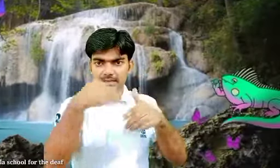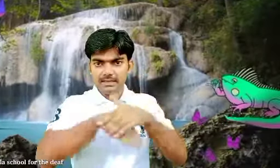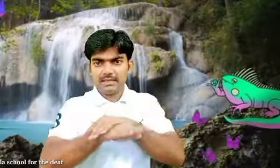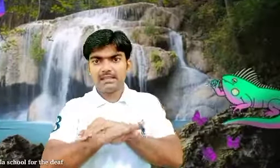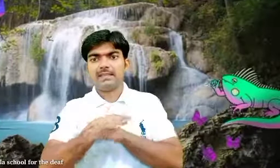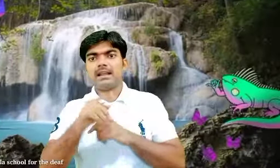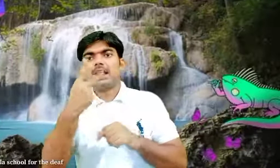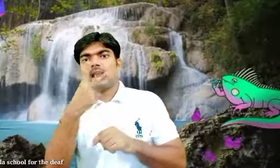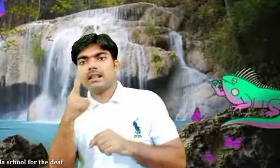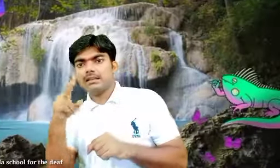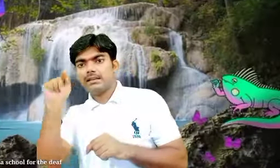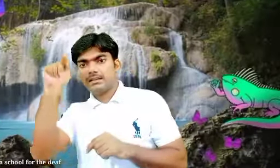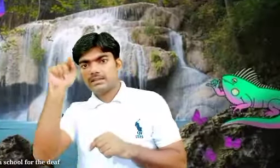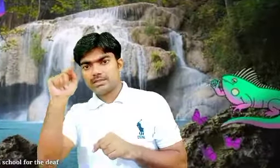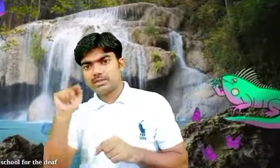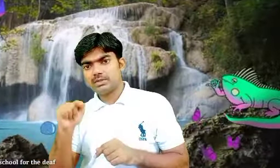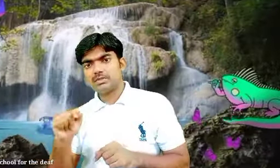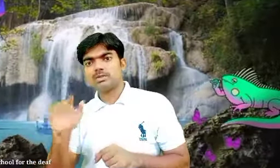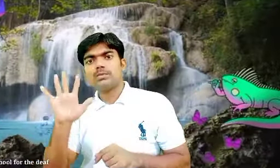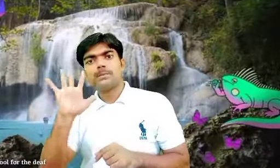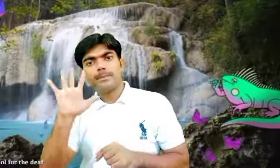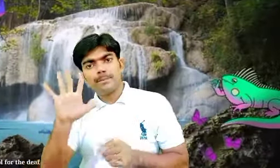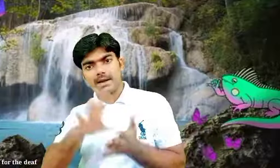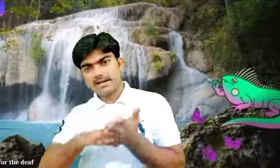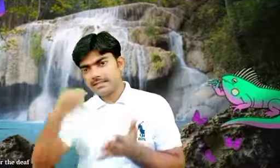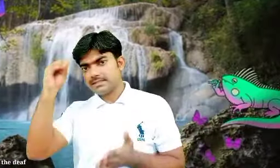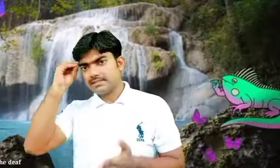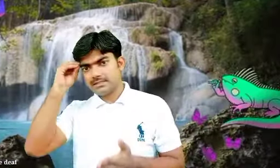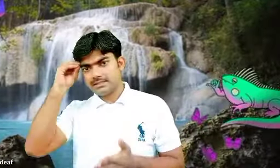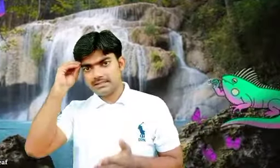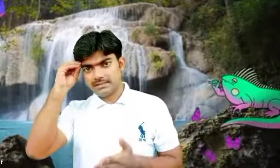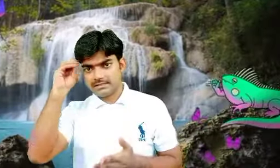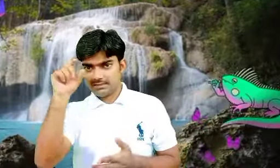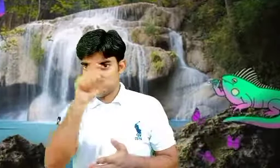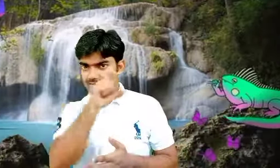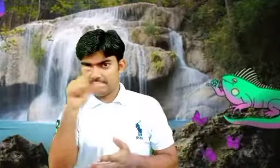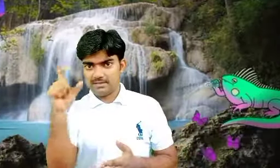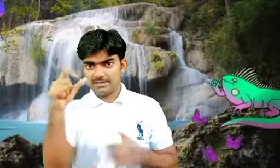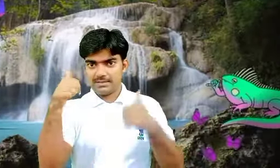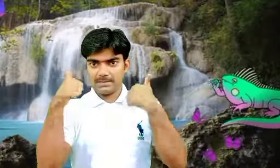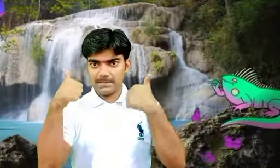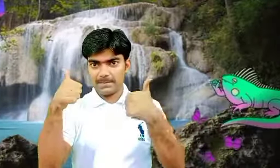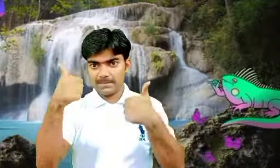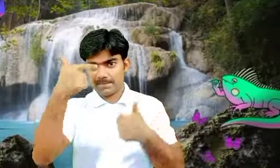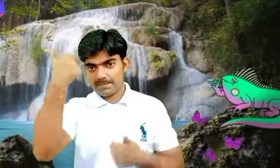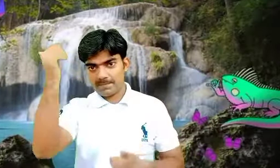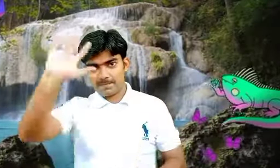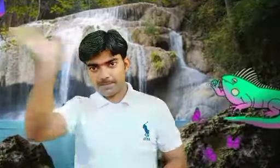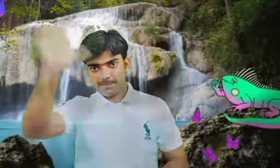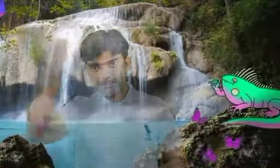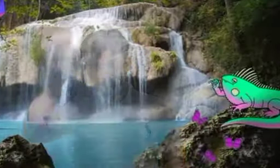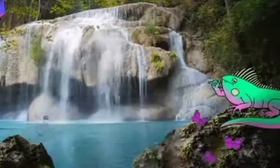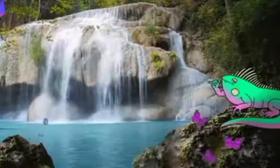बनाने टूल्स चबए बनाने लिए कर हैं कंप्यूटर